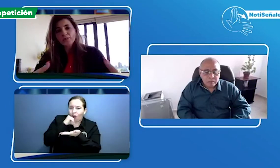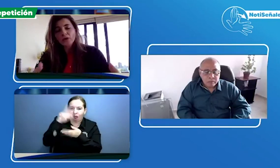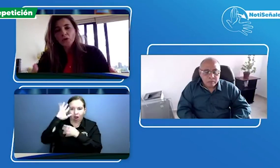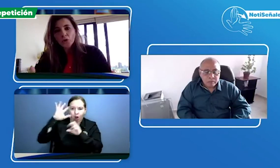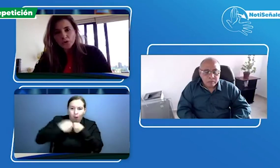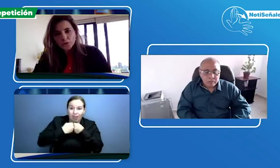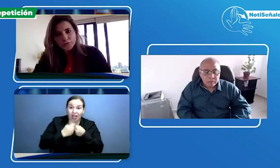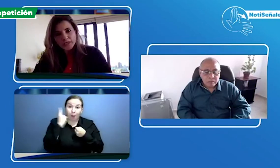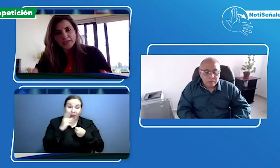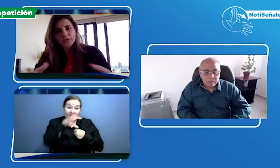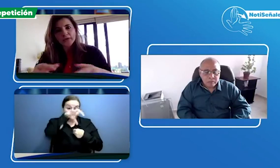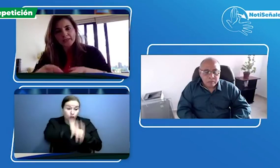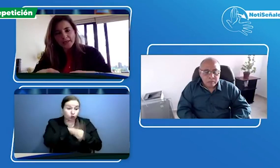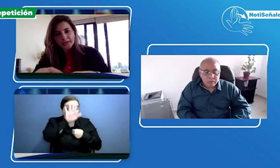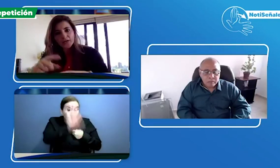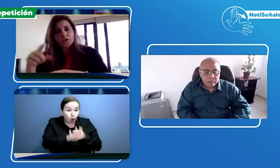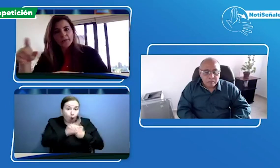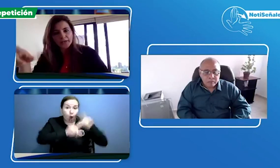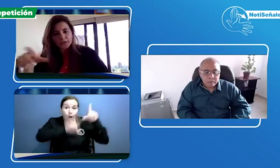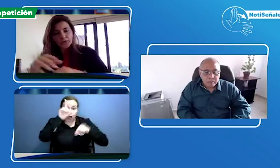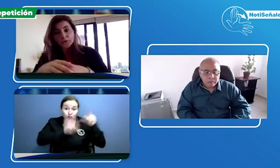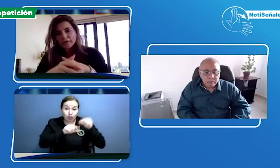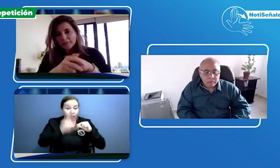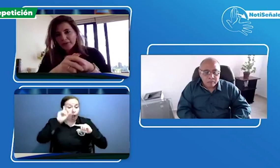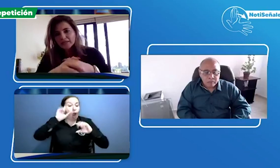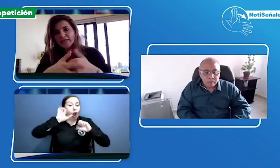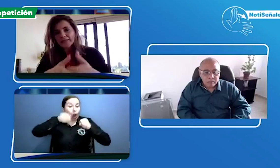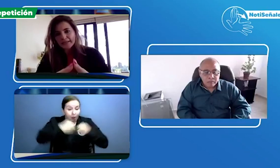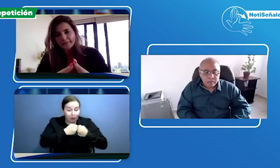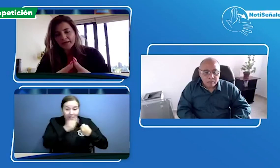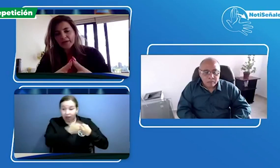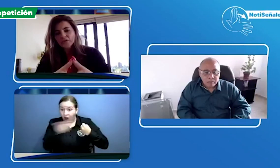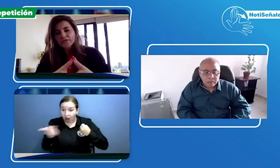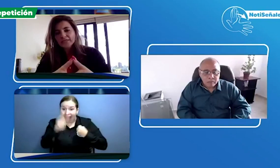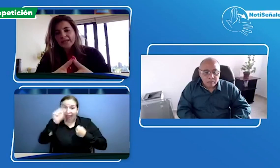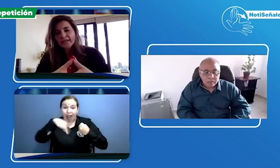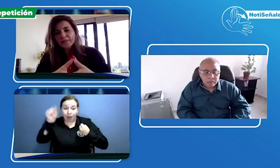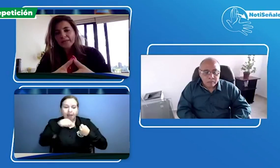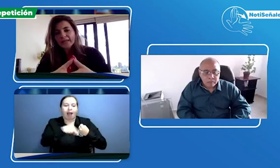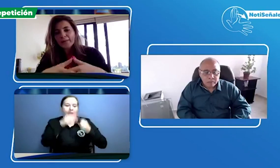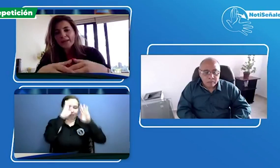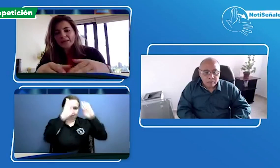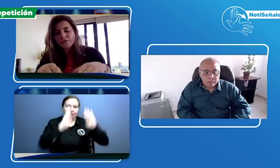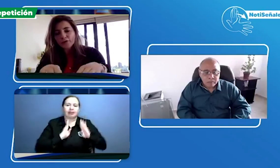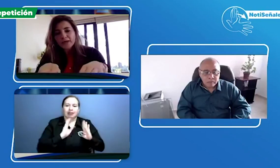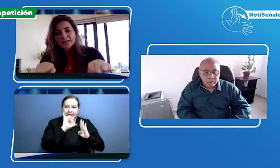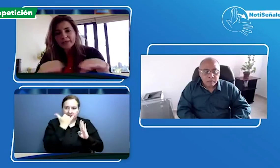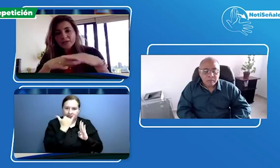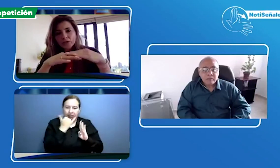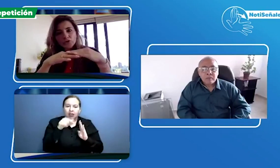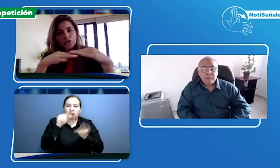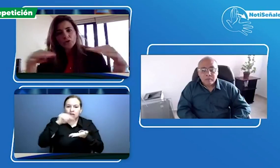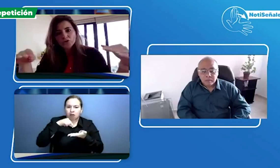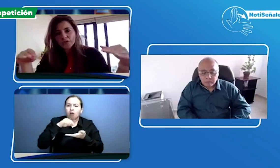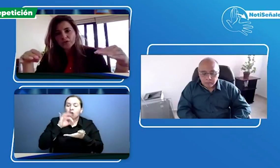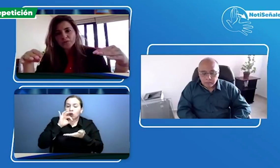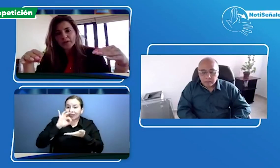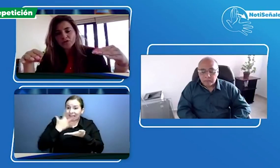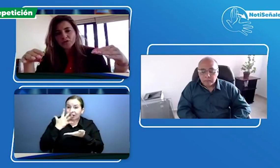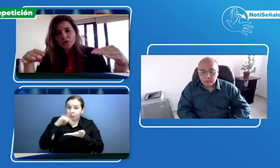médico con subsidio que tiene el convenio con nueva EPS sí entonces realmente la plataforma está dentro de todos los centros médicos con